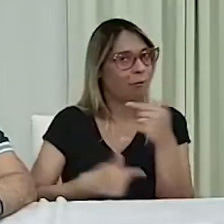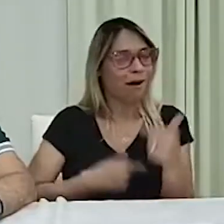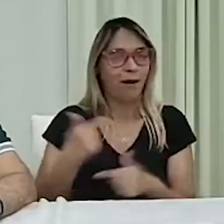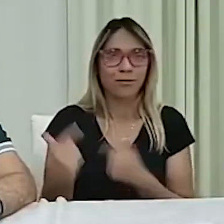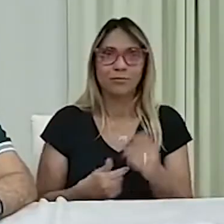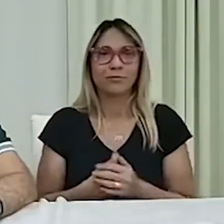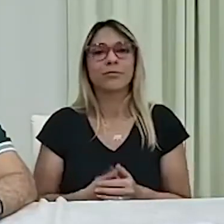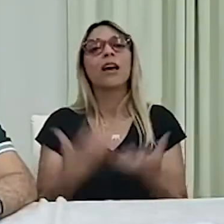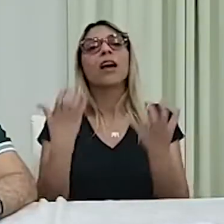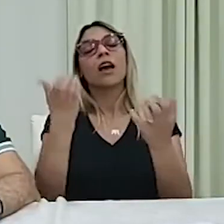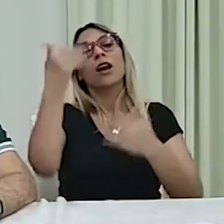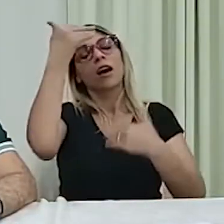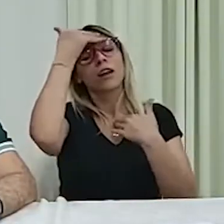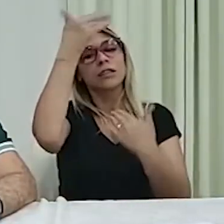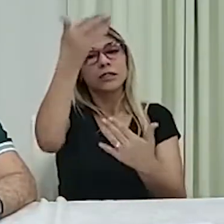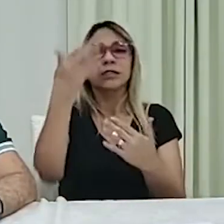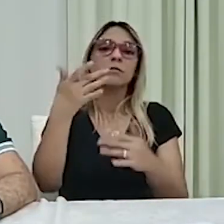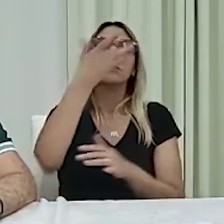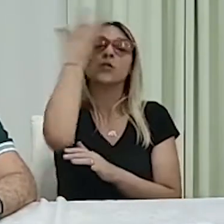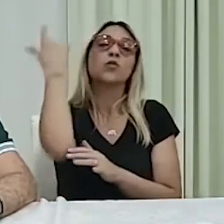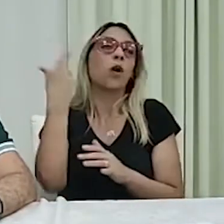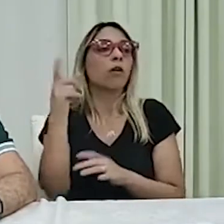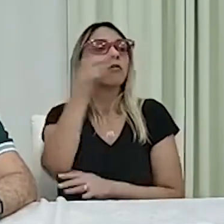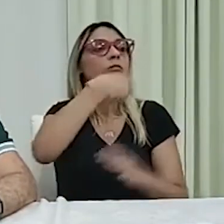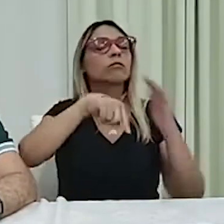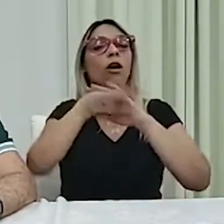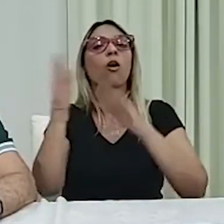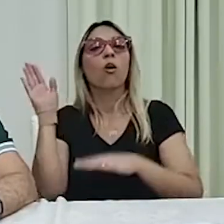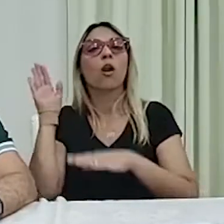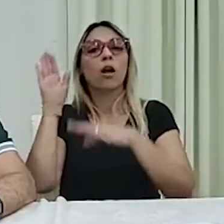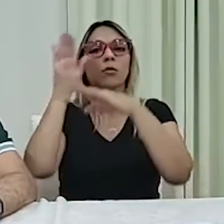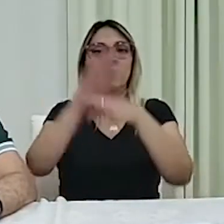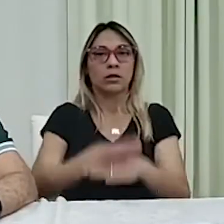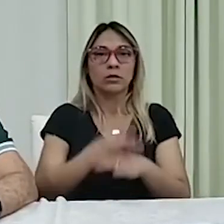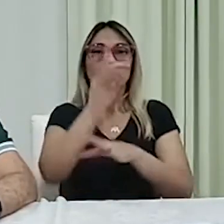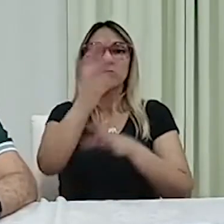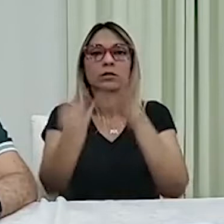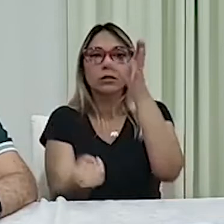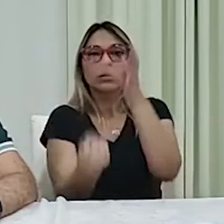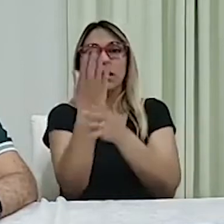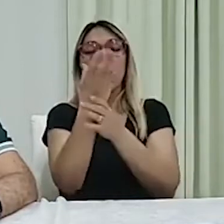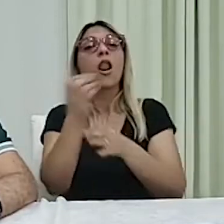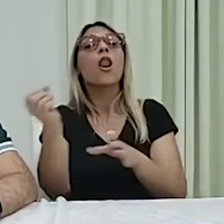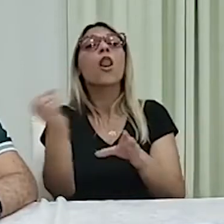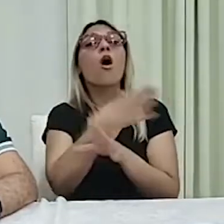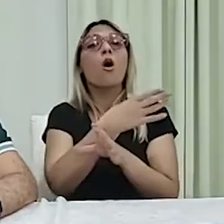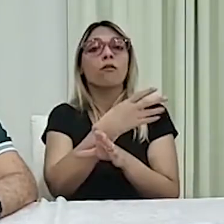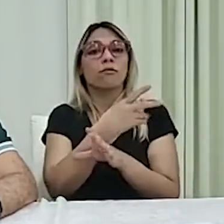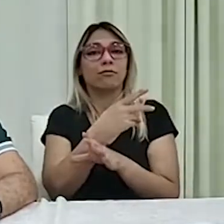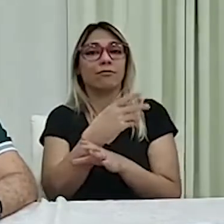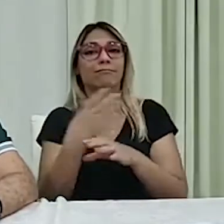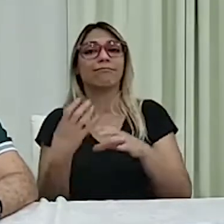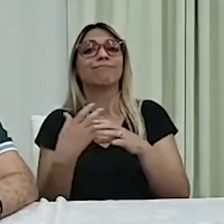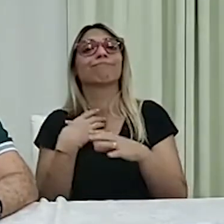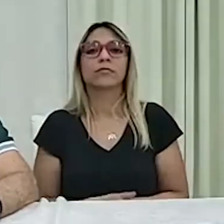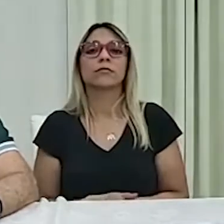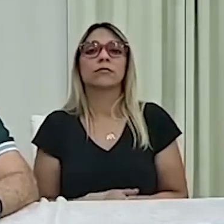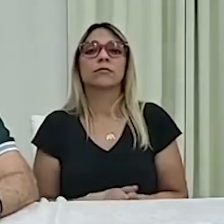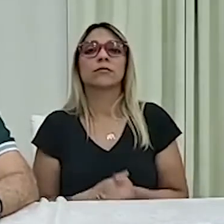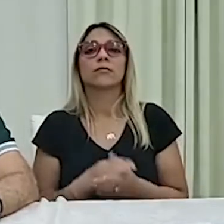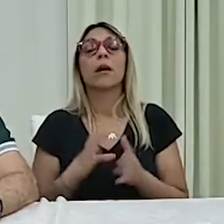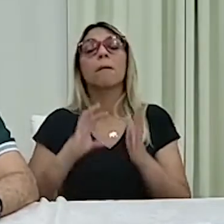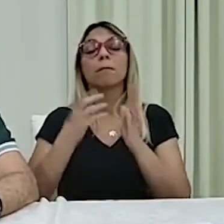Quero agradecer aqui ao pessoal que está colaborando com a criação do novo partido, Aliança pelo Brasil.